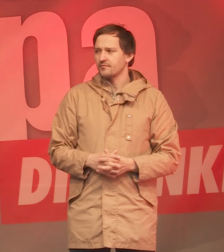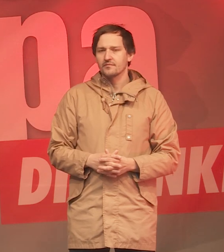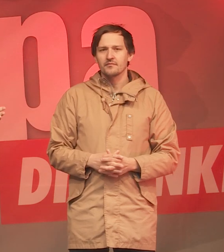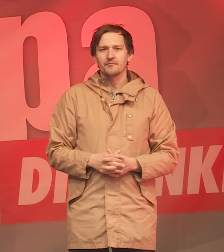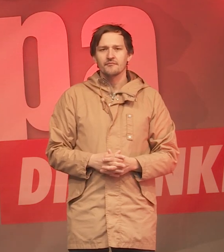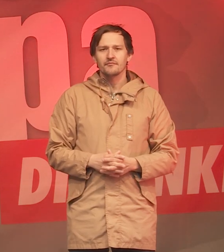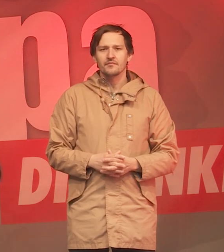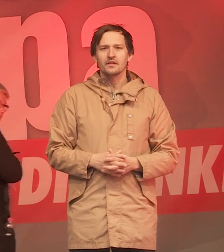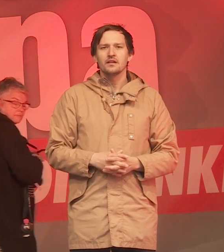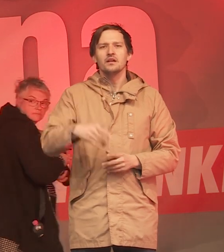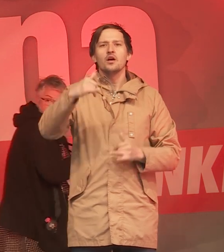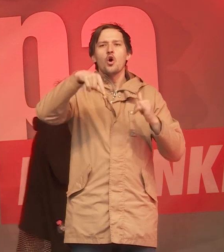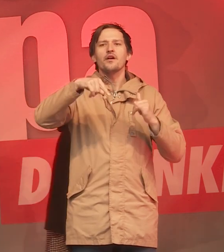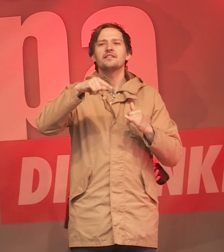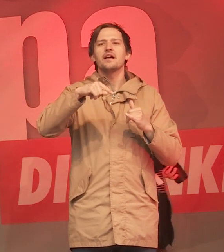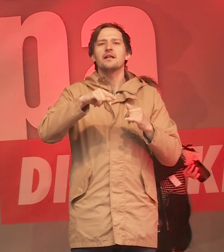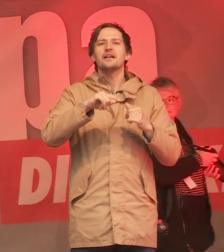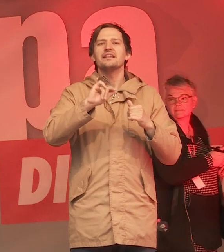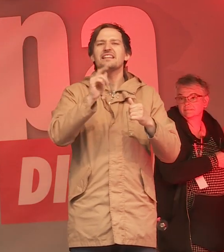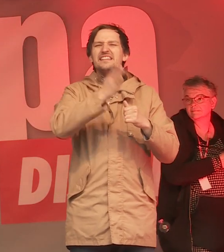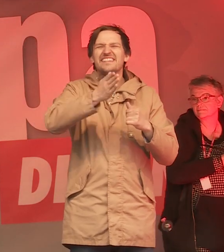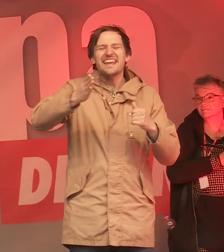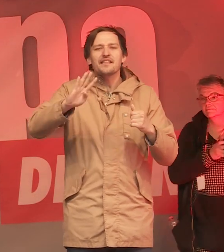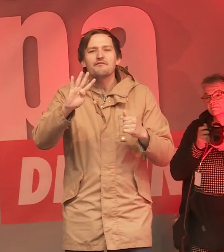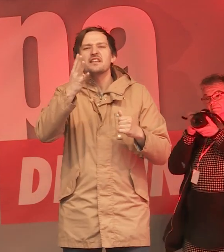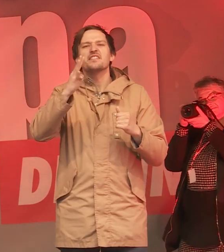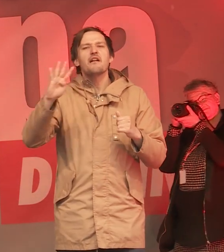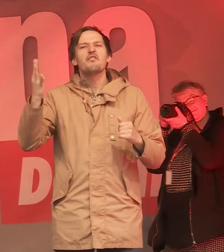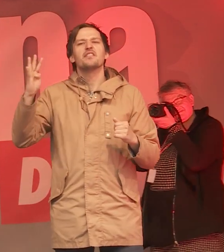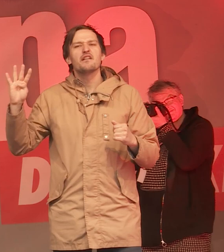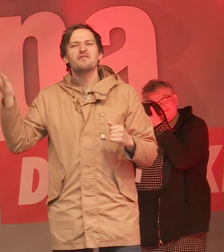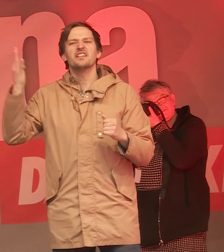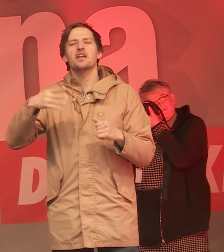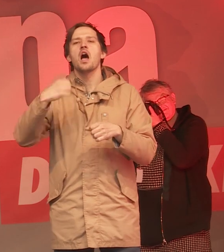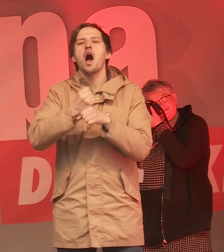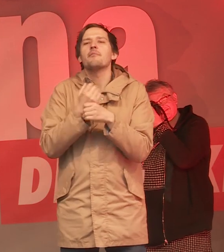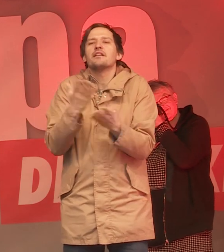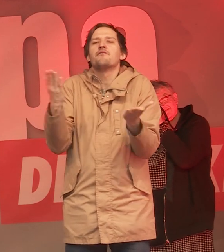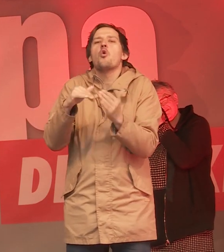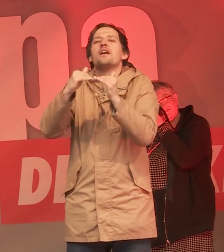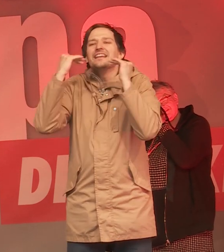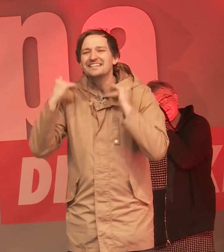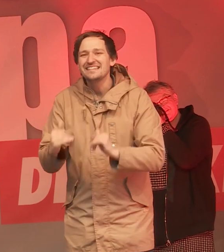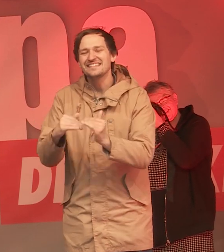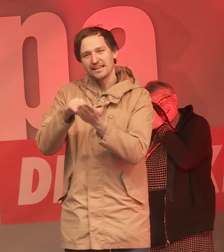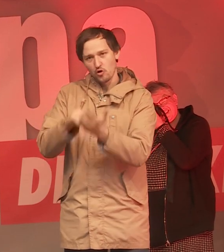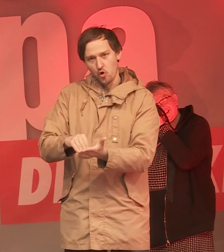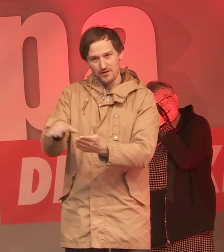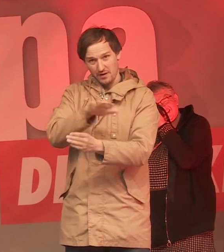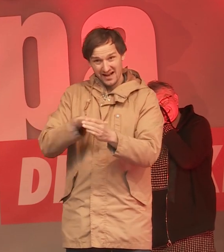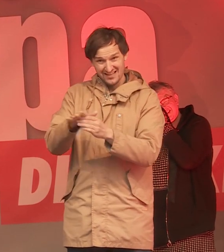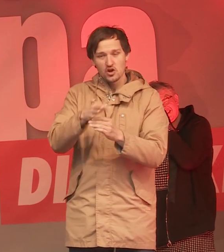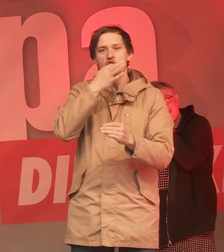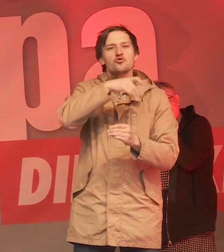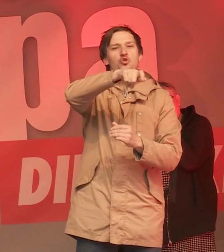Nein, jeder Vierte arbeitet heute im Niedriglohnsektor. Jeder Vierte. Und bei jungen Menschen ist es sogar jeder Dritte,